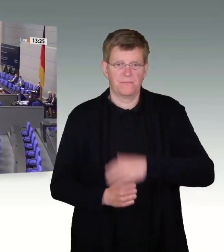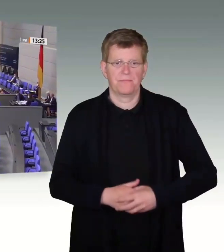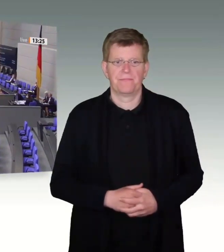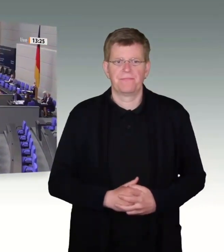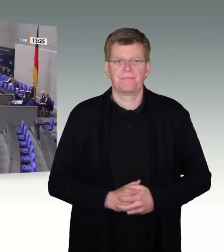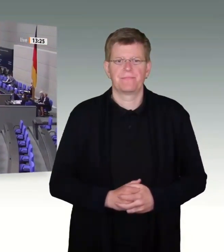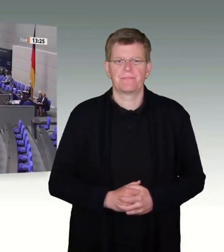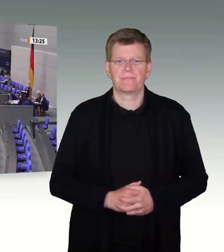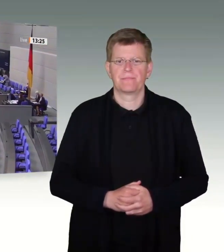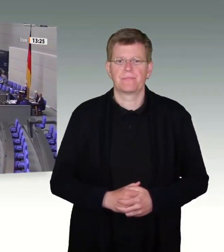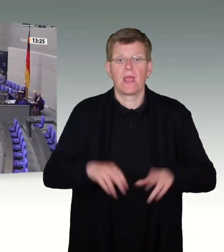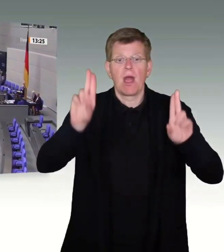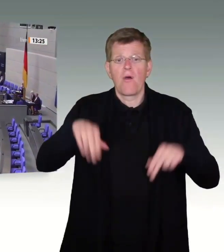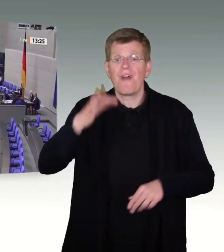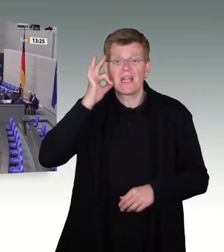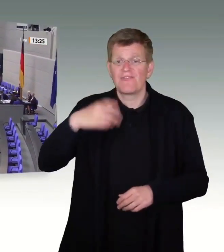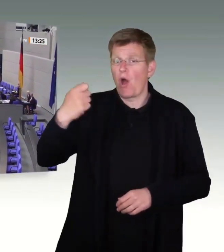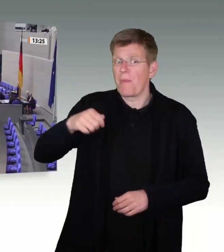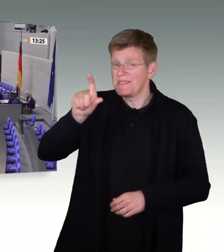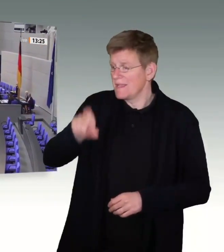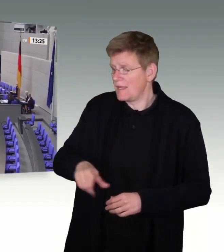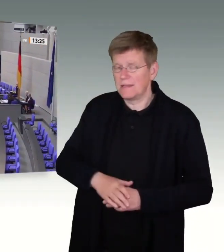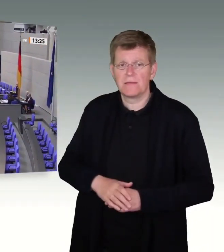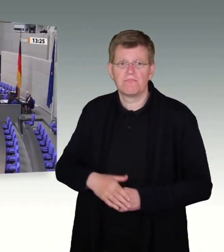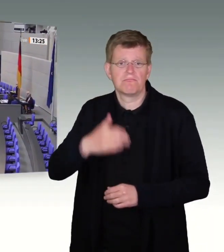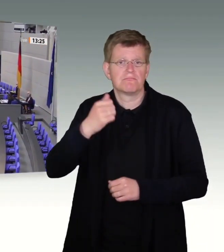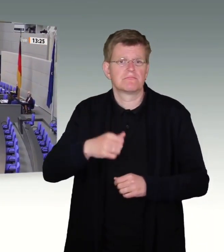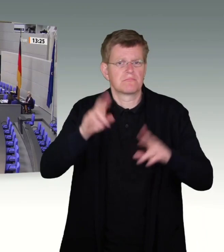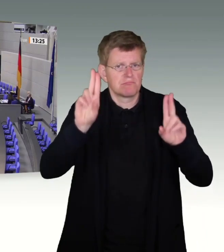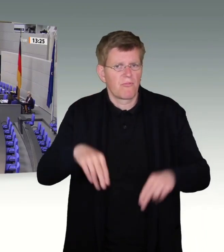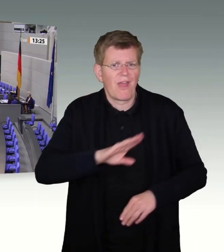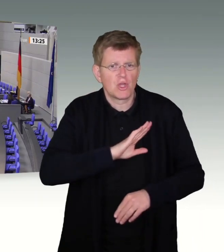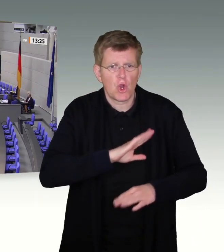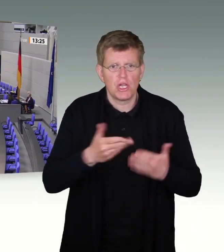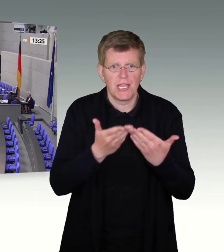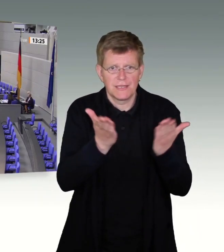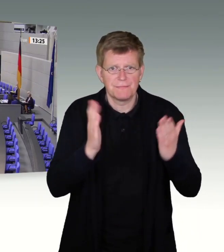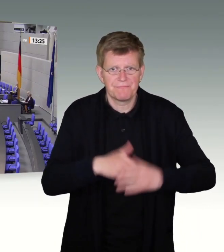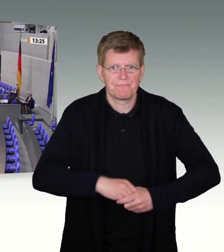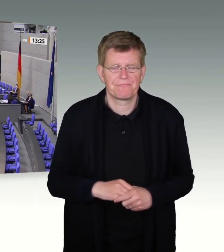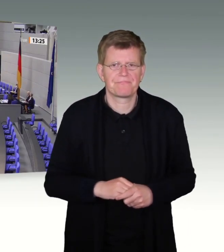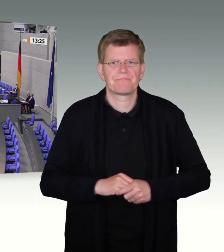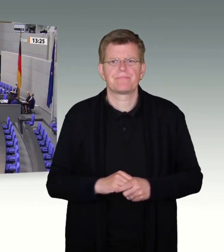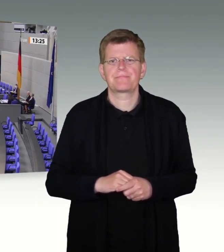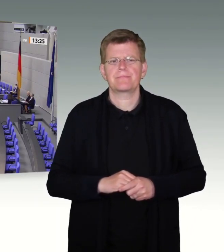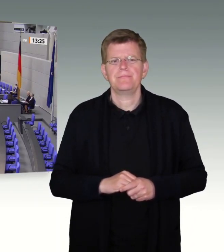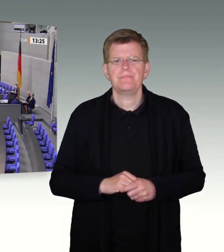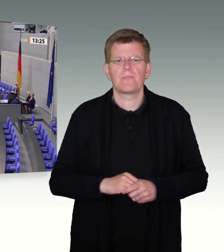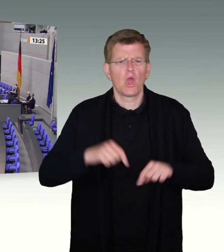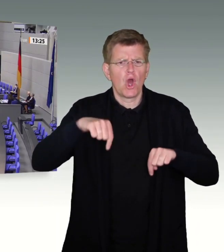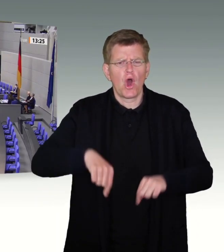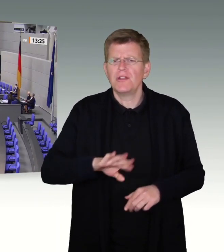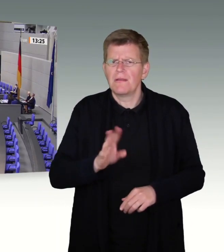Verehrte Frau Präsidentin! Verehrte Kolleginnen und Kollegen! Diese Debatte am heutigen